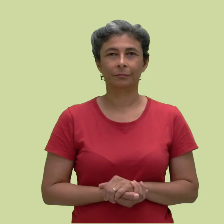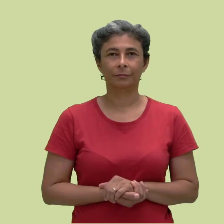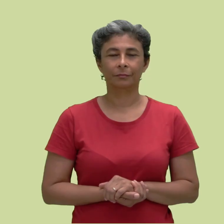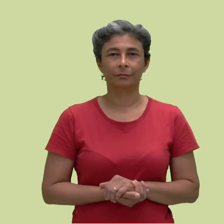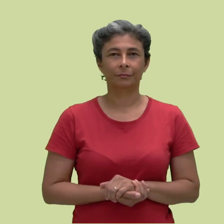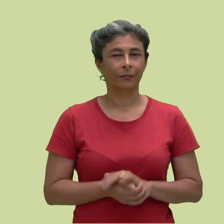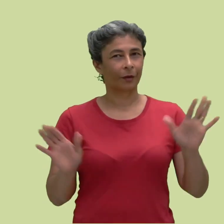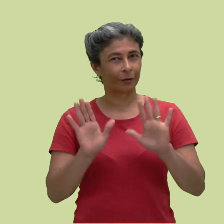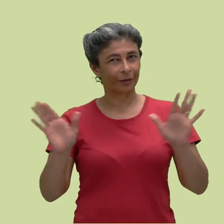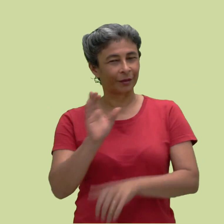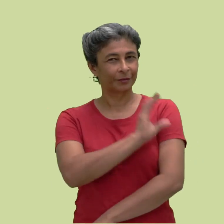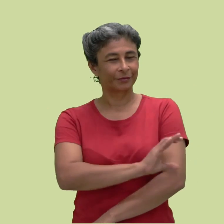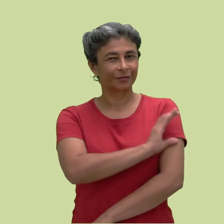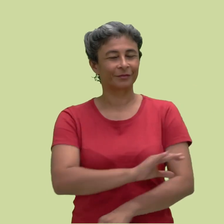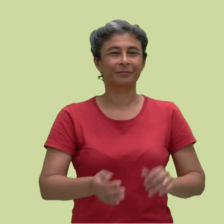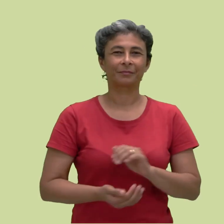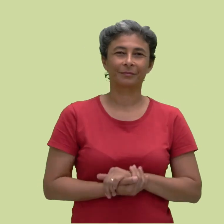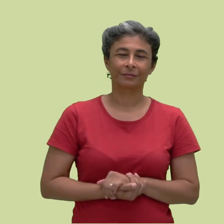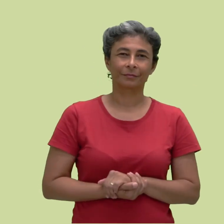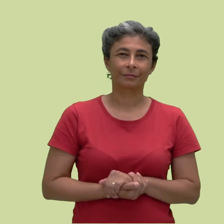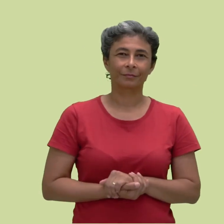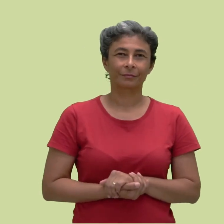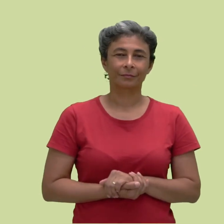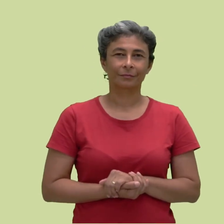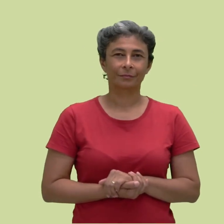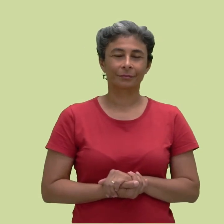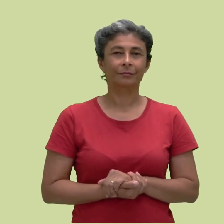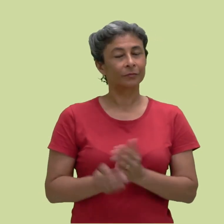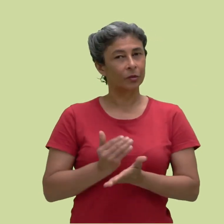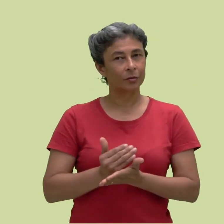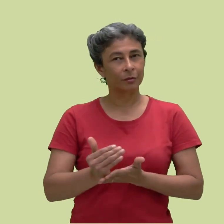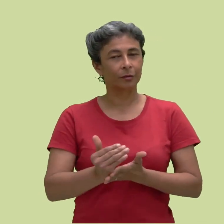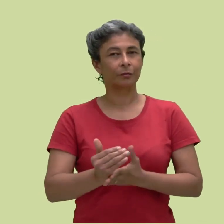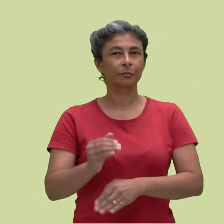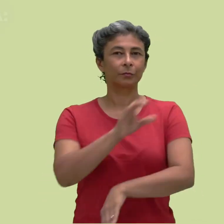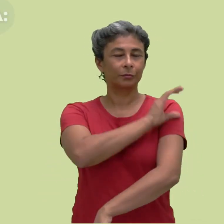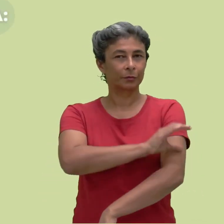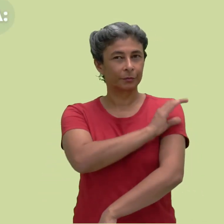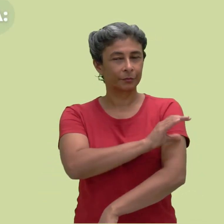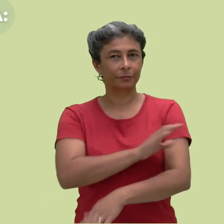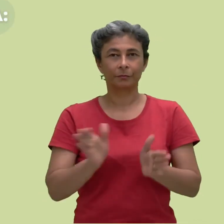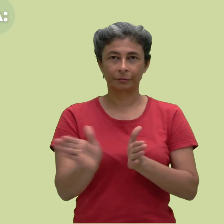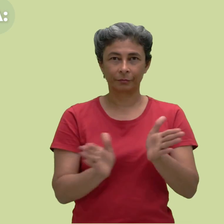Olá caros cursistas, estou seguindo com o curso de acessibilidade